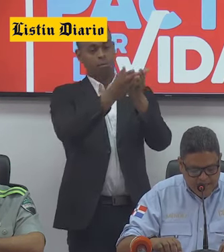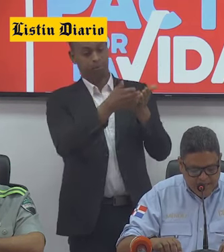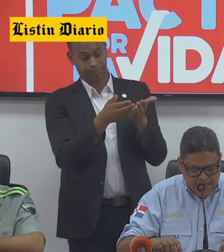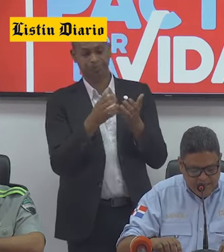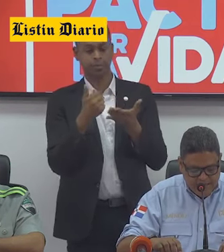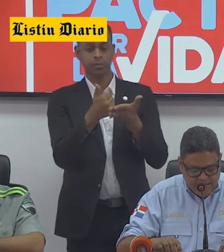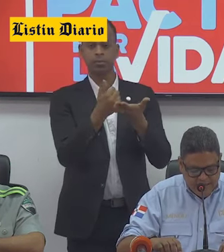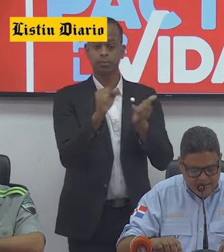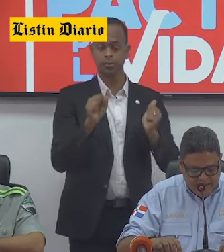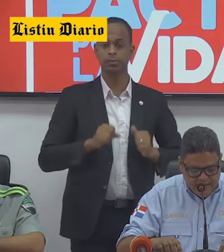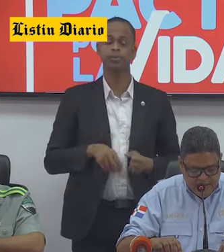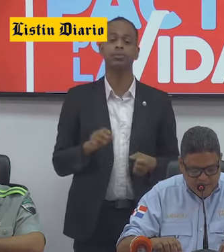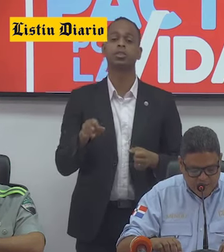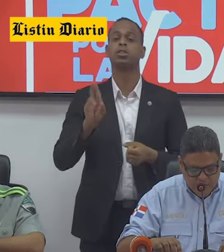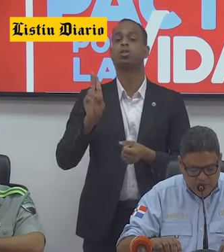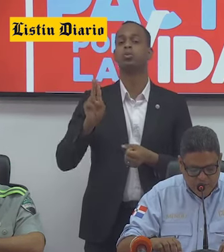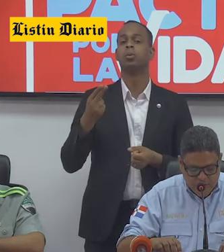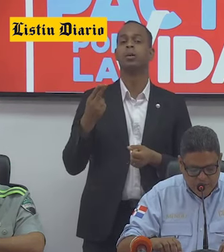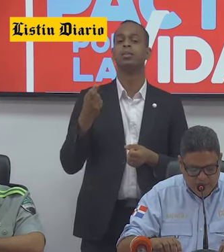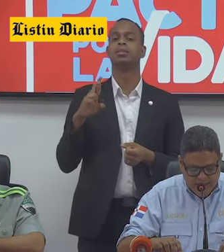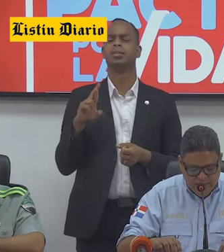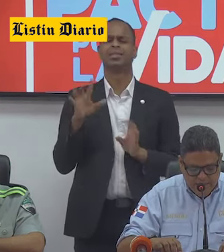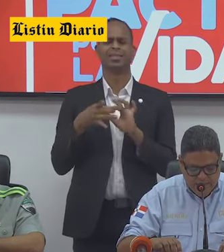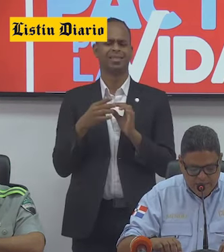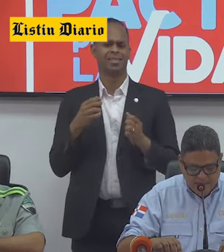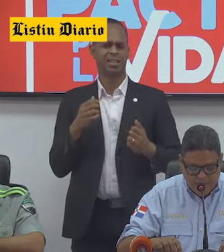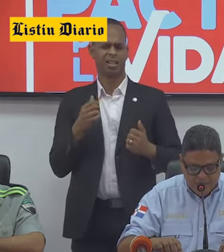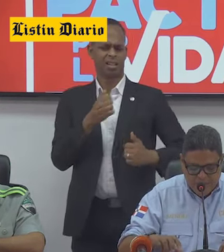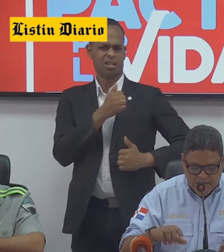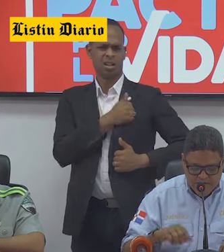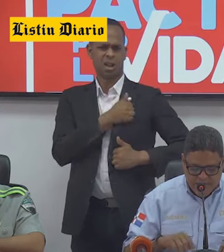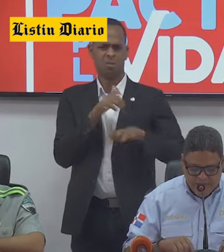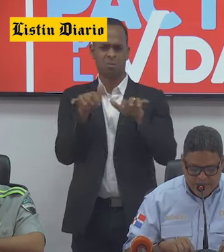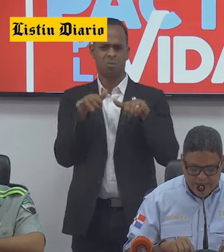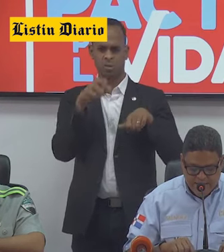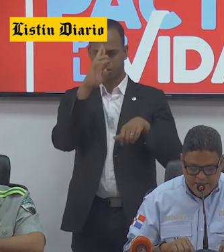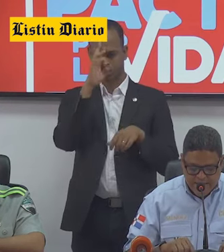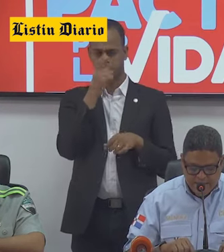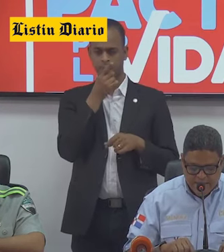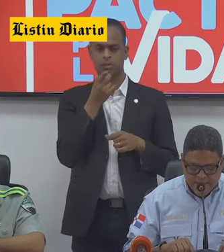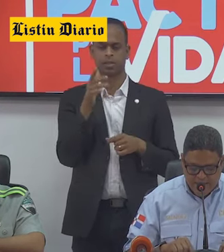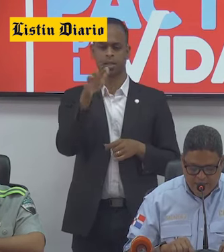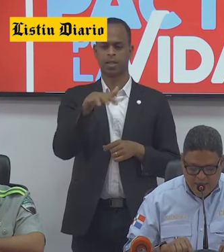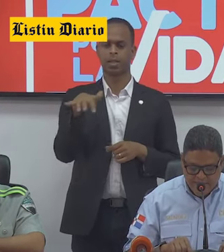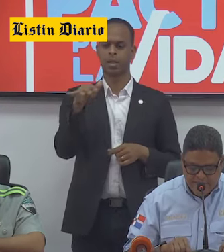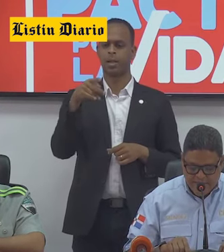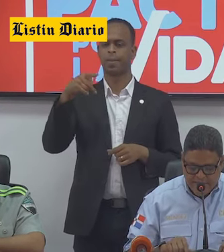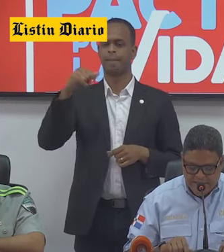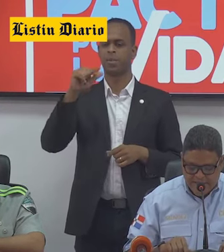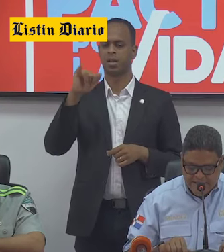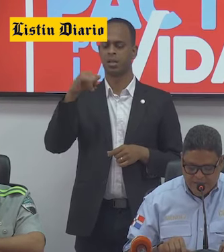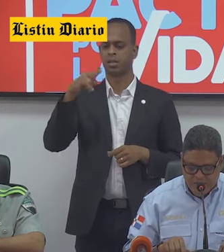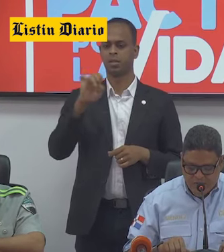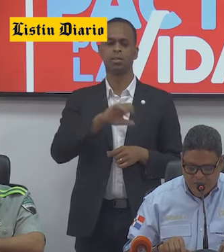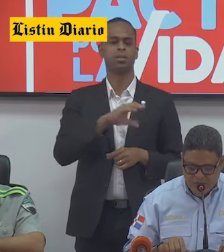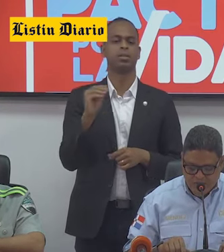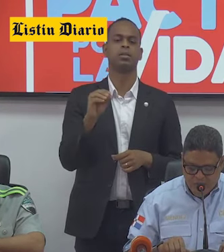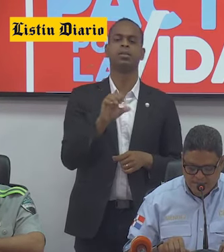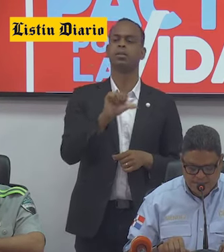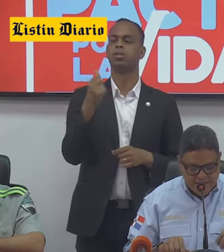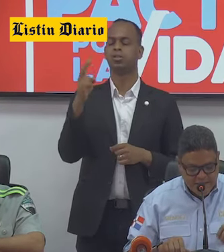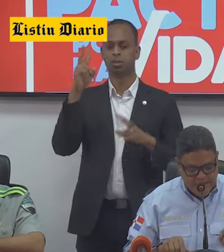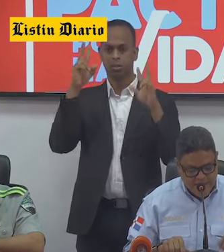La UHR del Ejército de República Dominicana, emplazada en Boca Chica, Palenque, el 40 de Villa Altagracia, solo